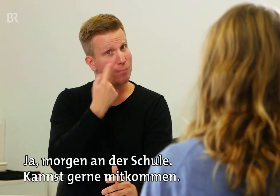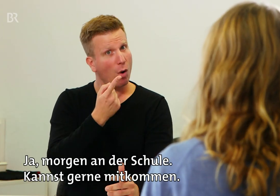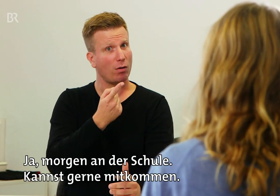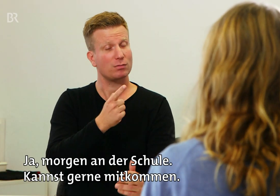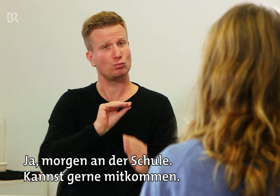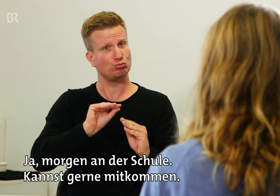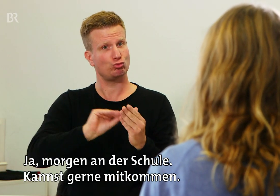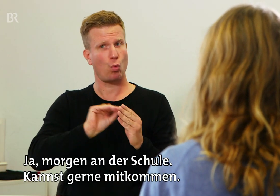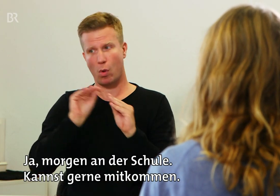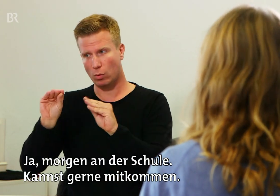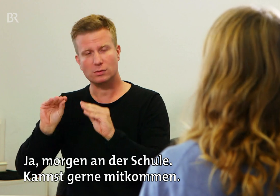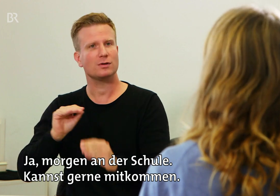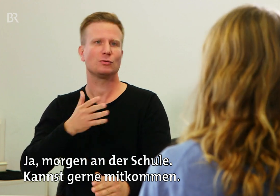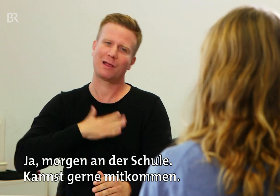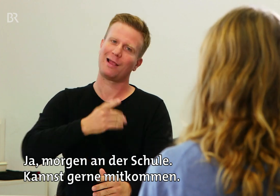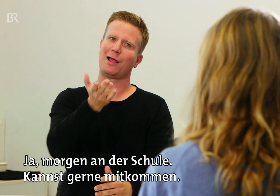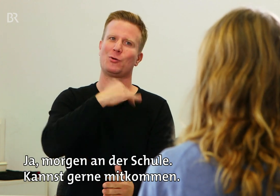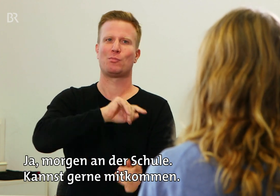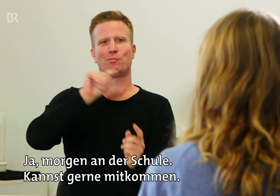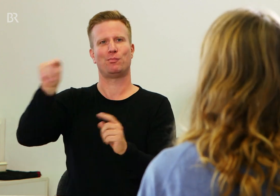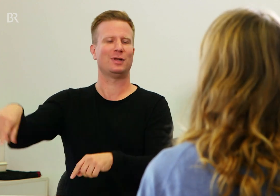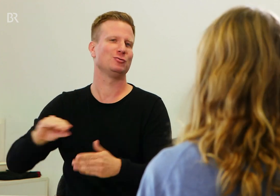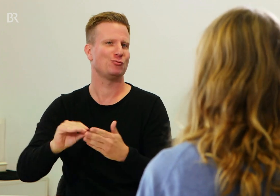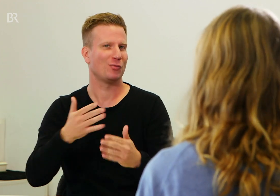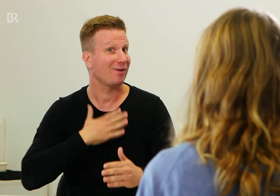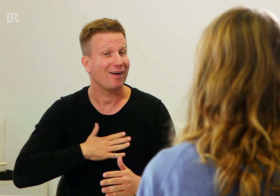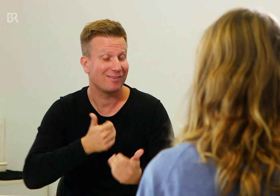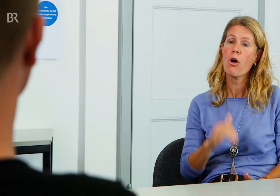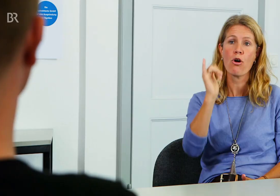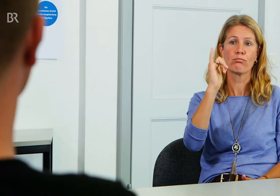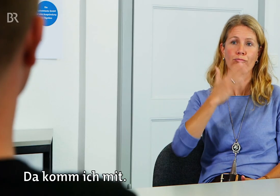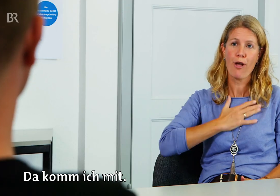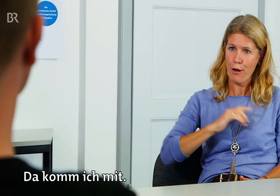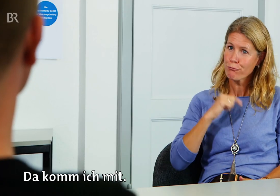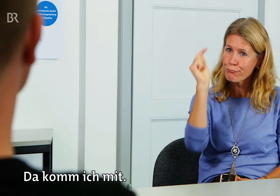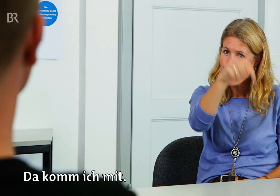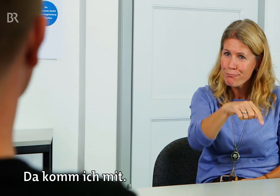Ja, morgen an der Schule. Kannst gerne mitkommen. Da komm ich mit.